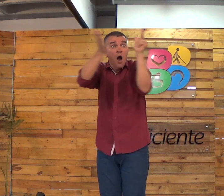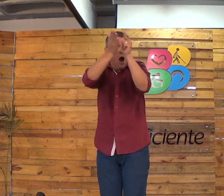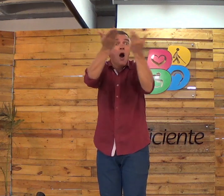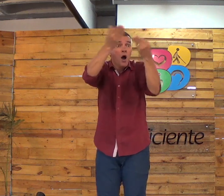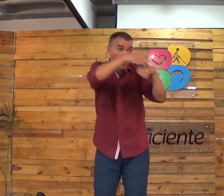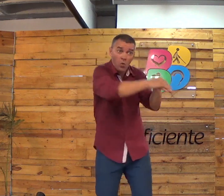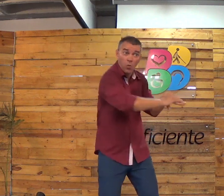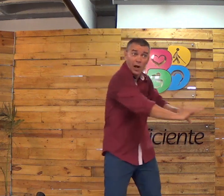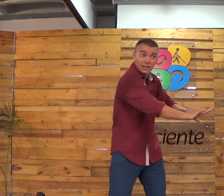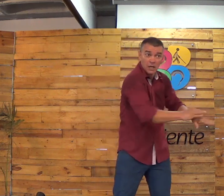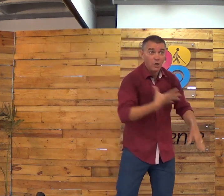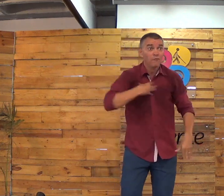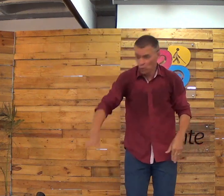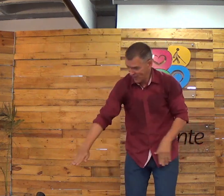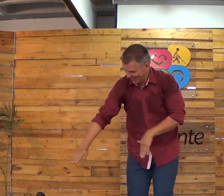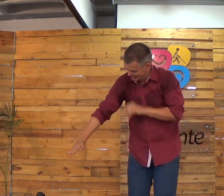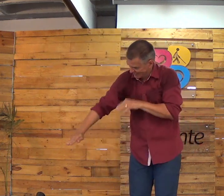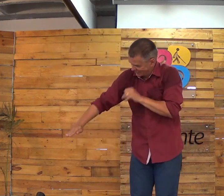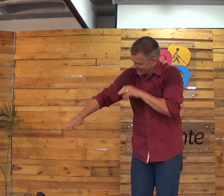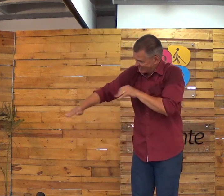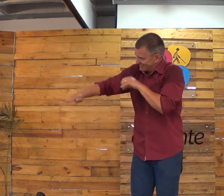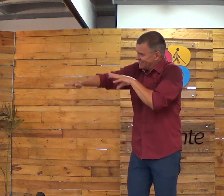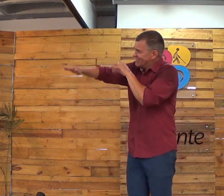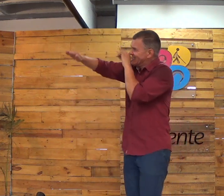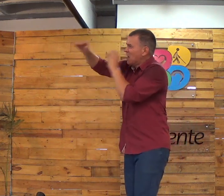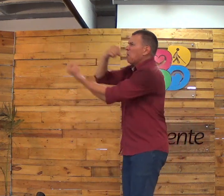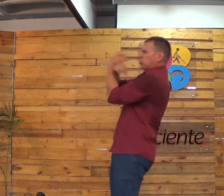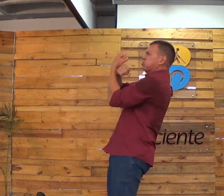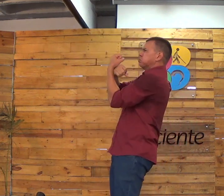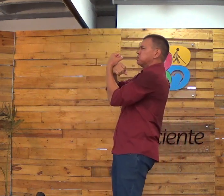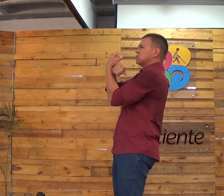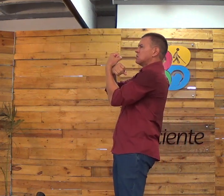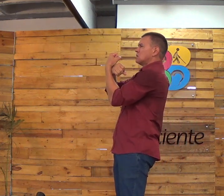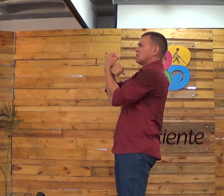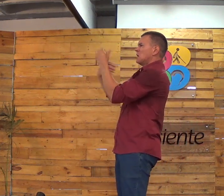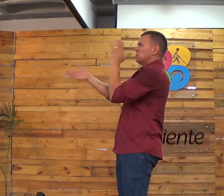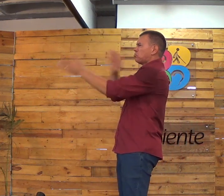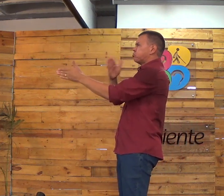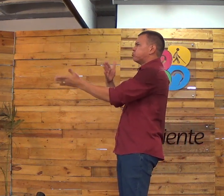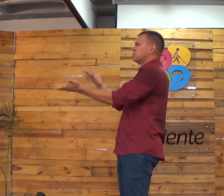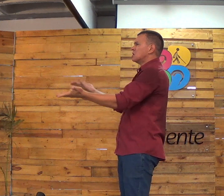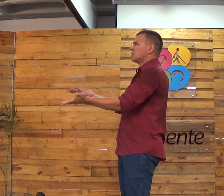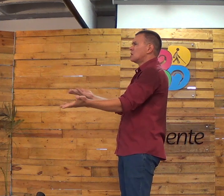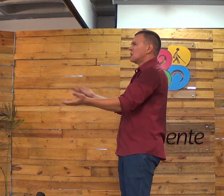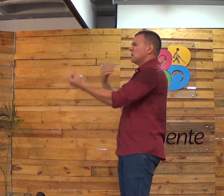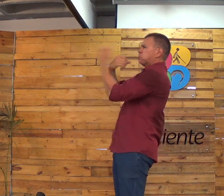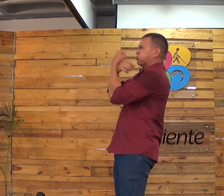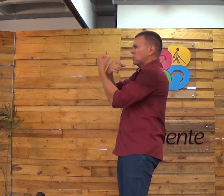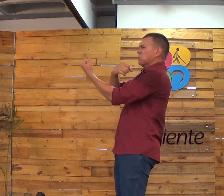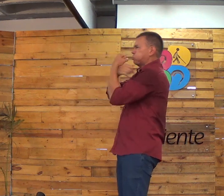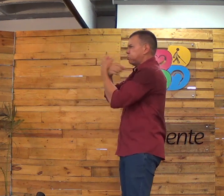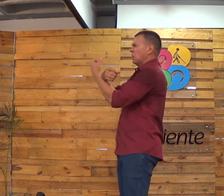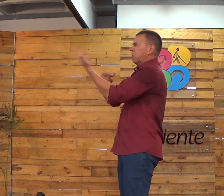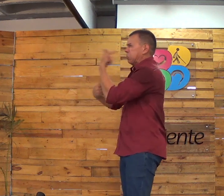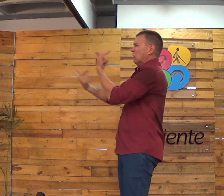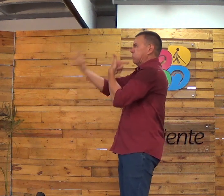registro que diz que você vive, que você é um cidadão. Aí você cresce, aí você abandona os seus pais,